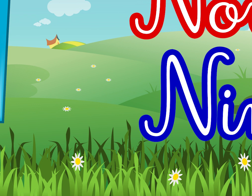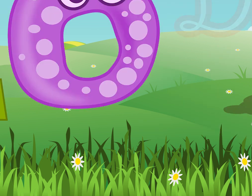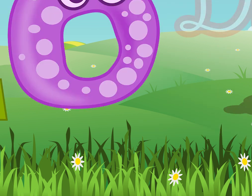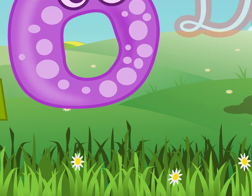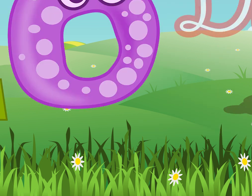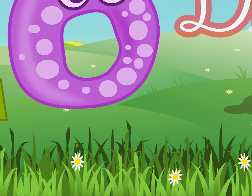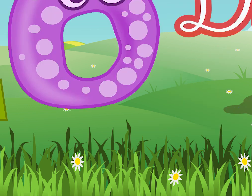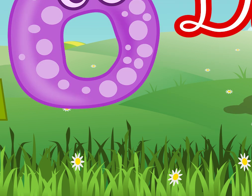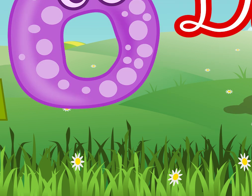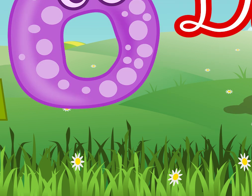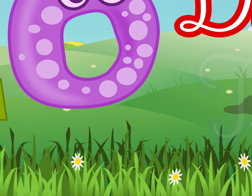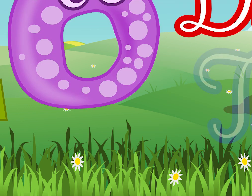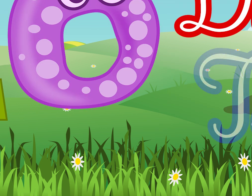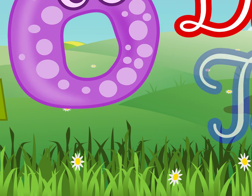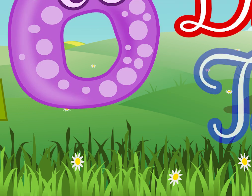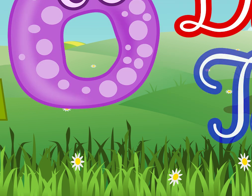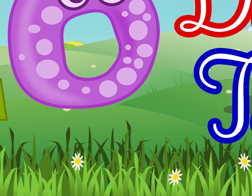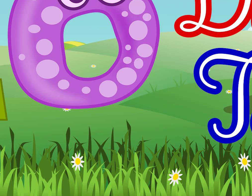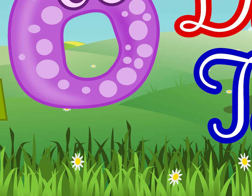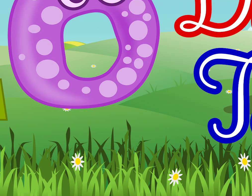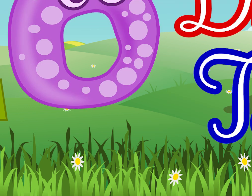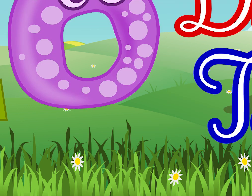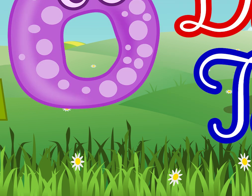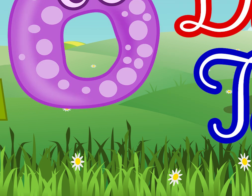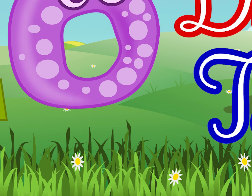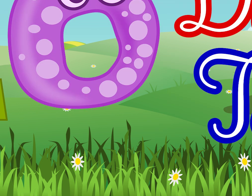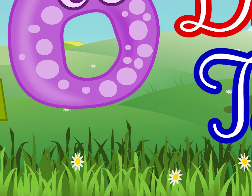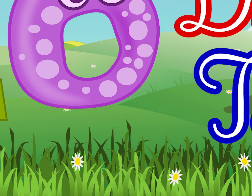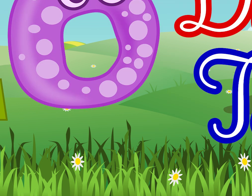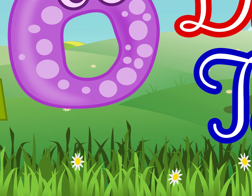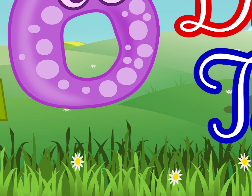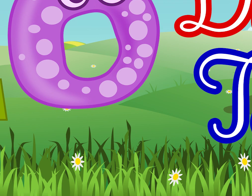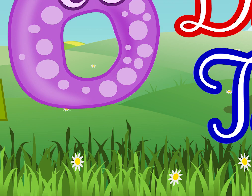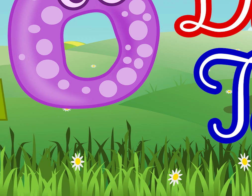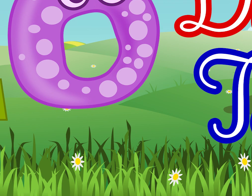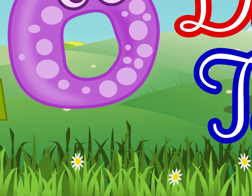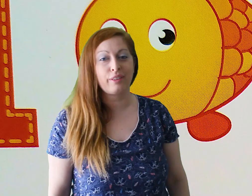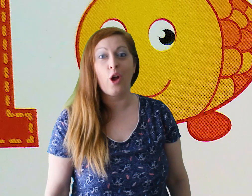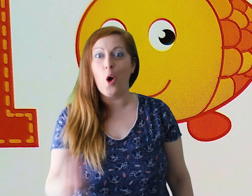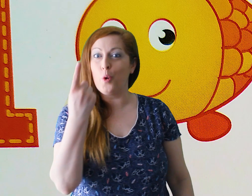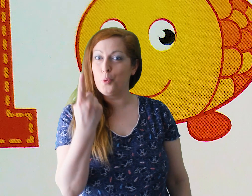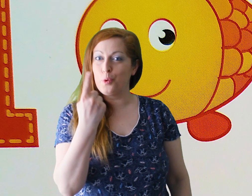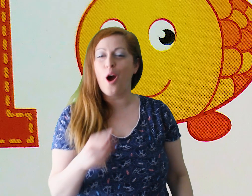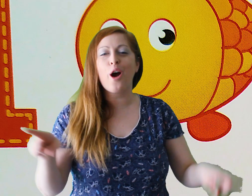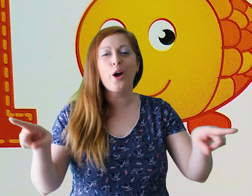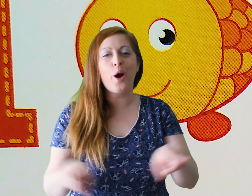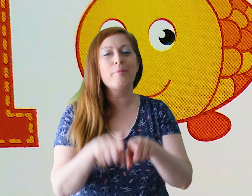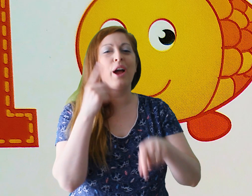dieci, ten, uno come